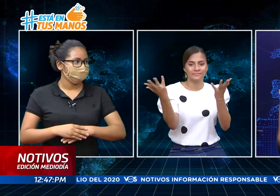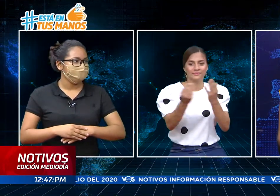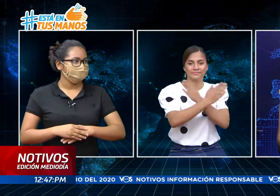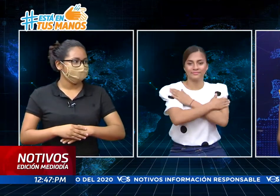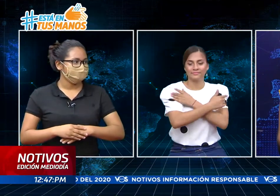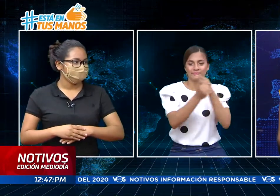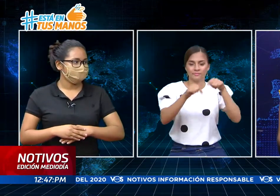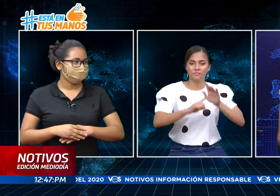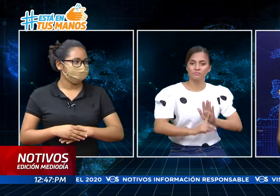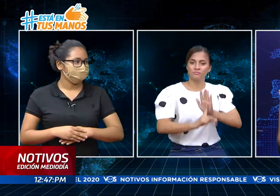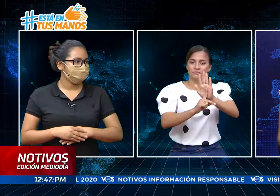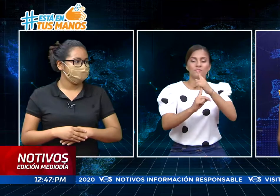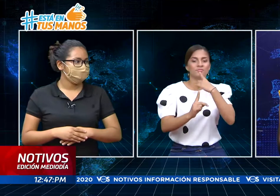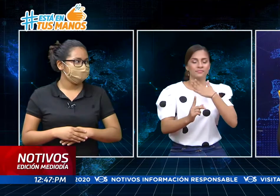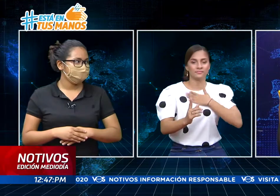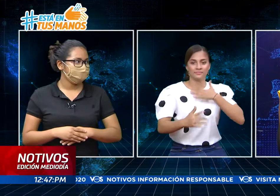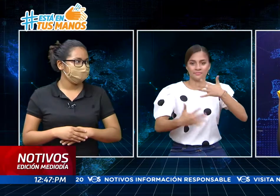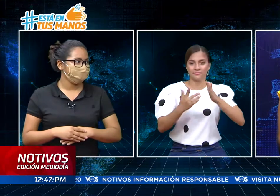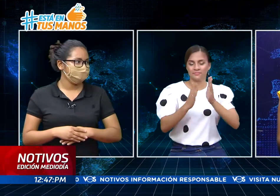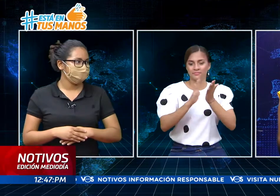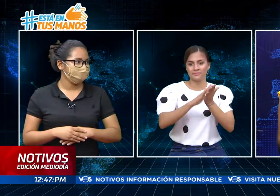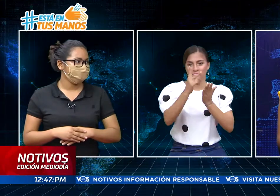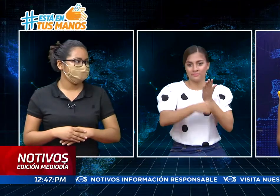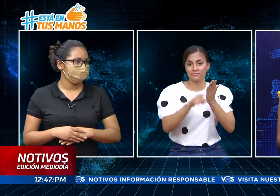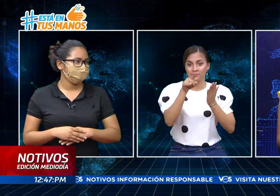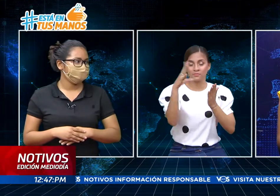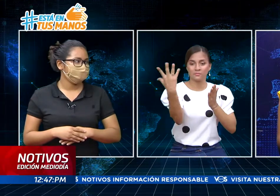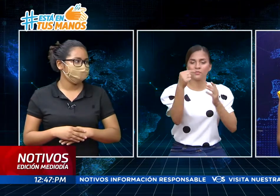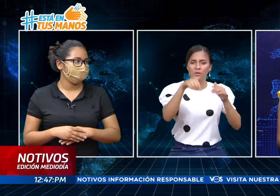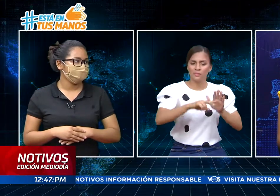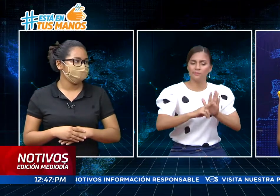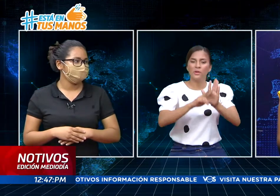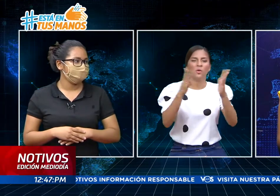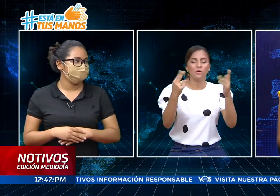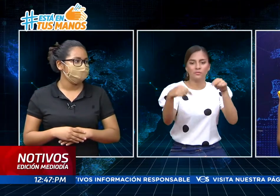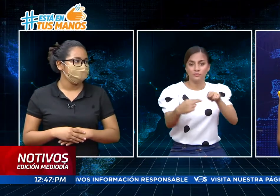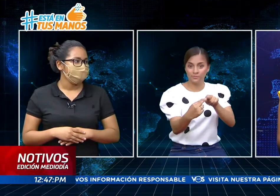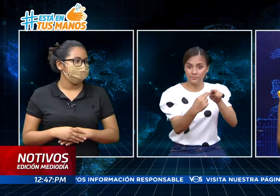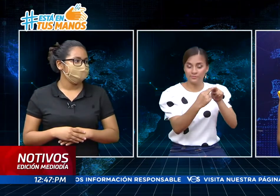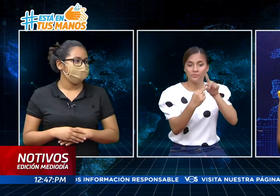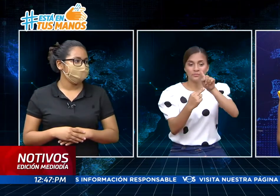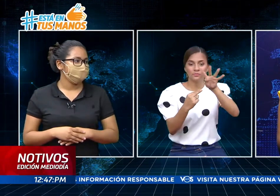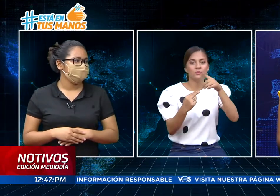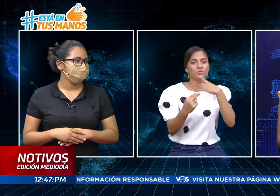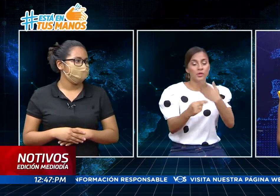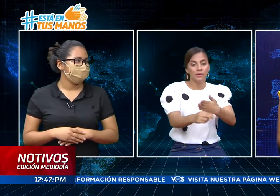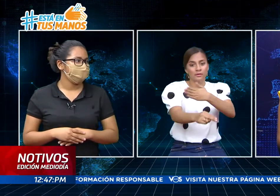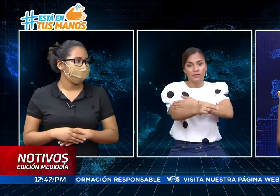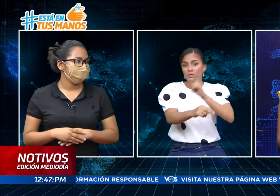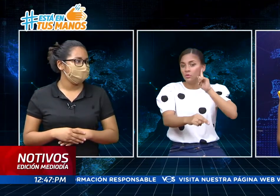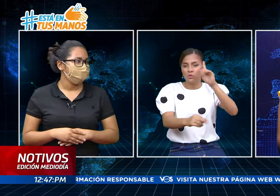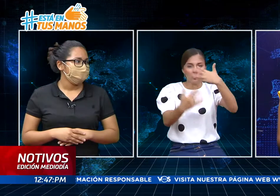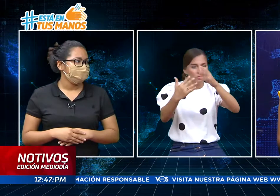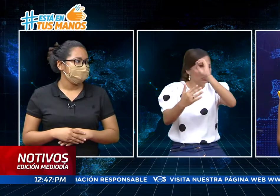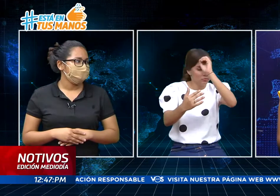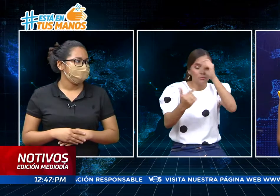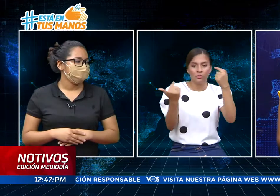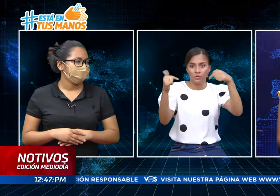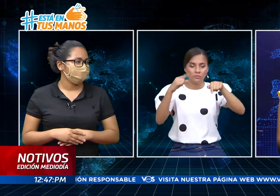Buenas tardes a todos. Es un gusto estar aquí con ustedes. Como lo mencionaba, soy la presentadora